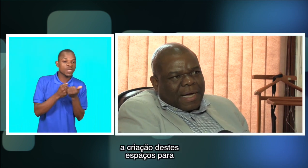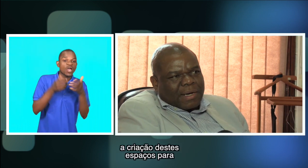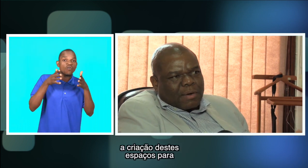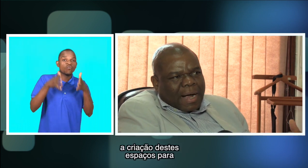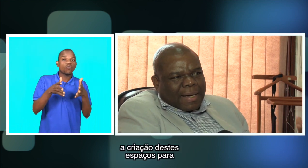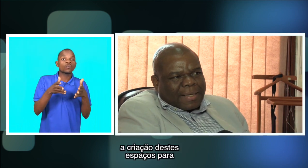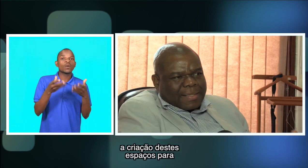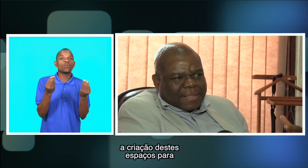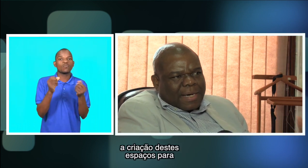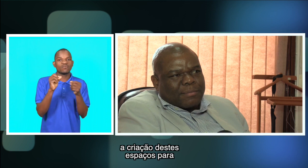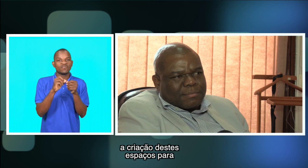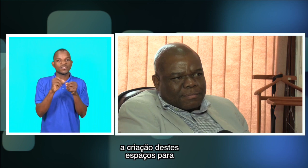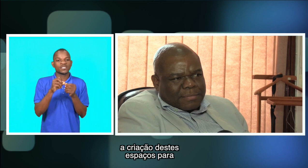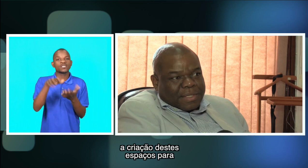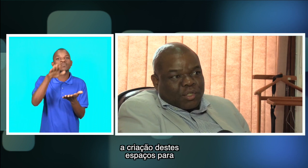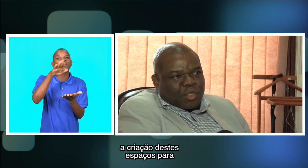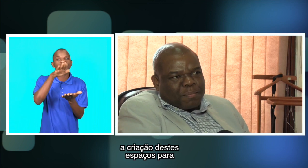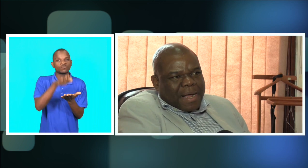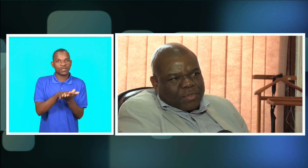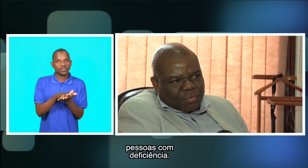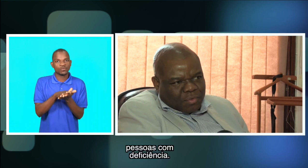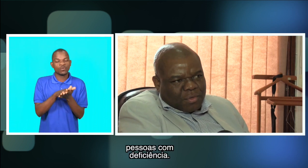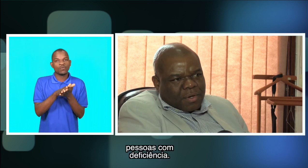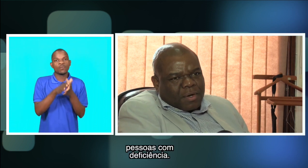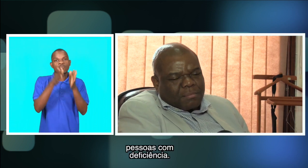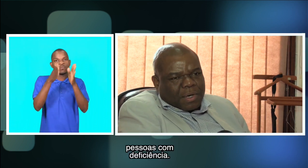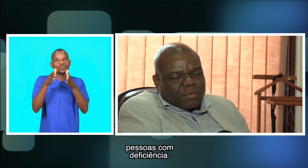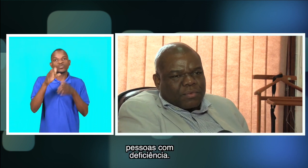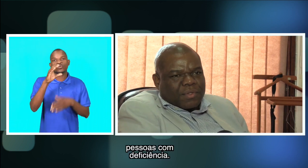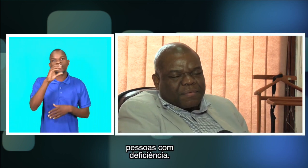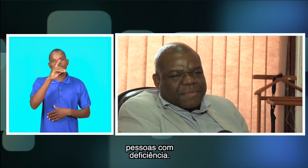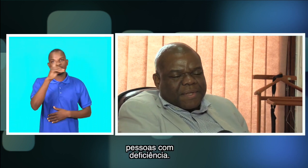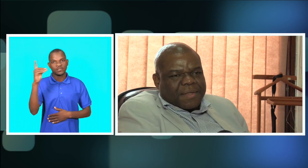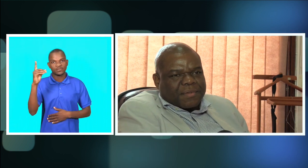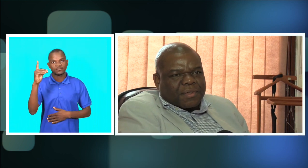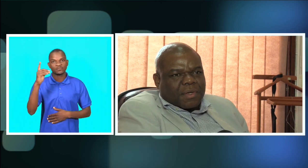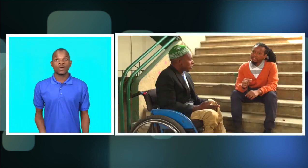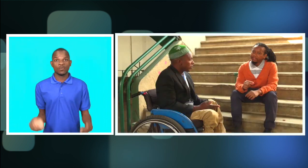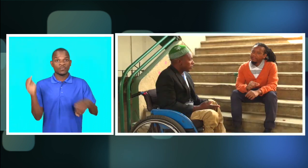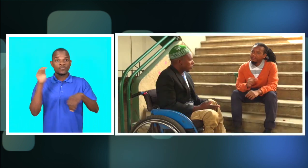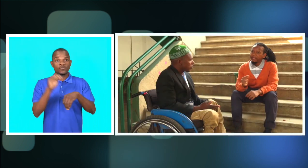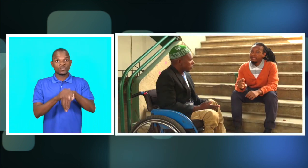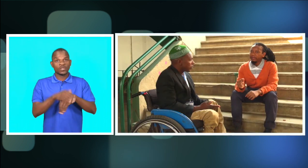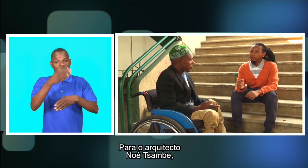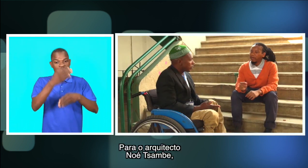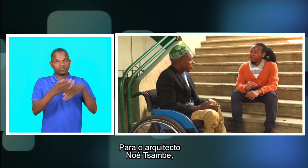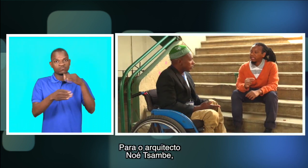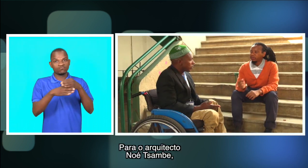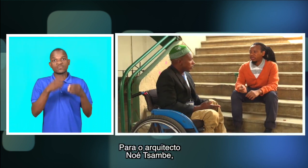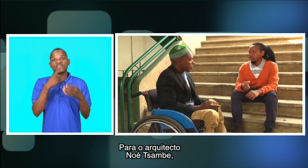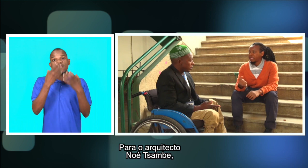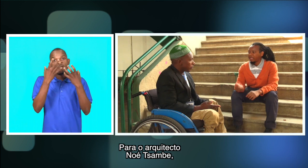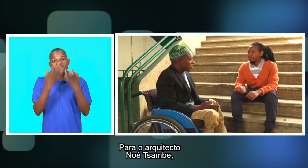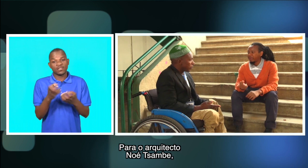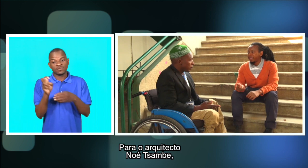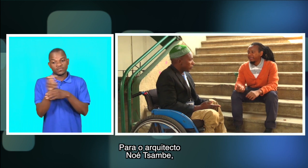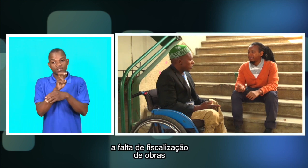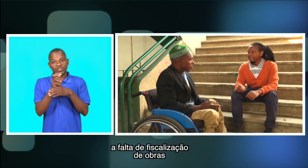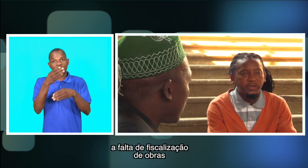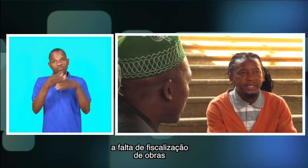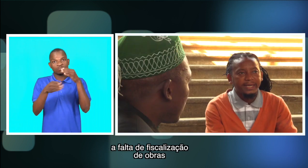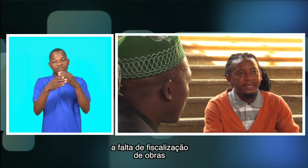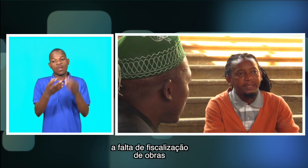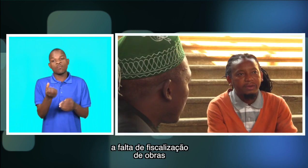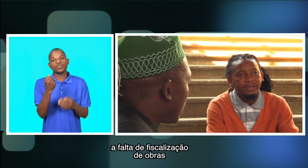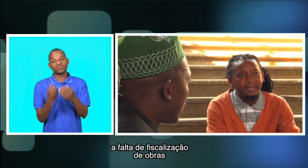incentivar a criação desses espaços para os deficientes. Para o arquiteto no ETSAMP, a falta de